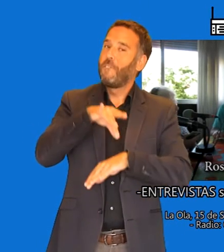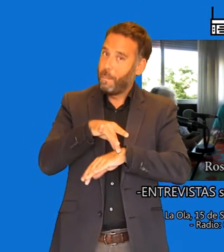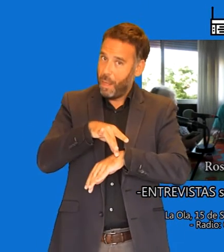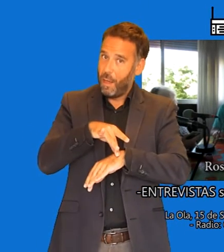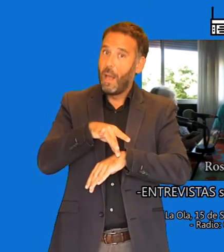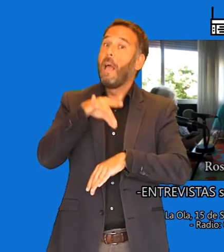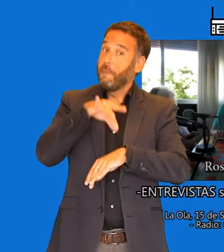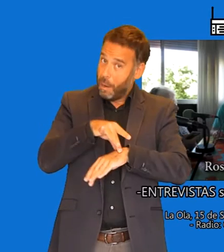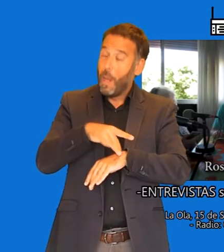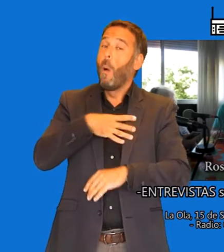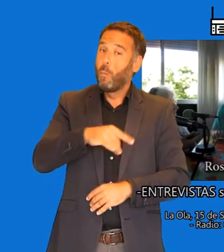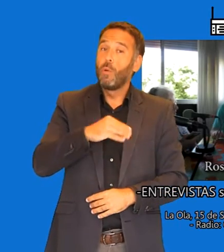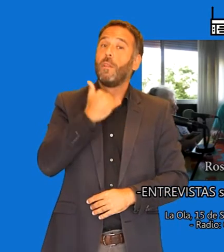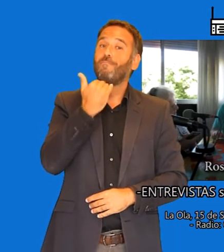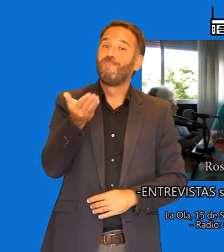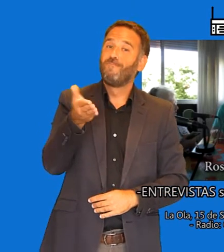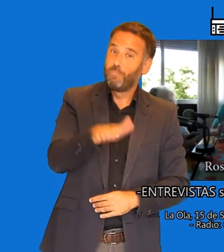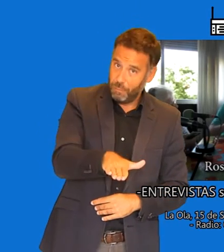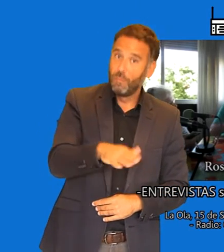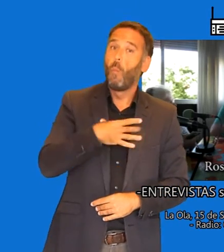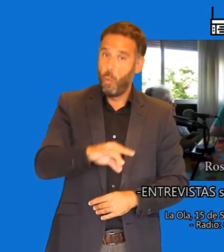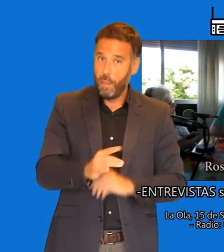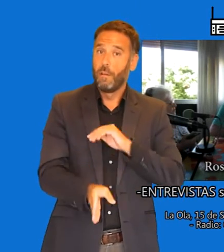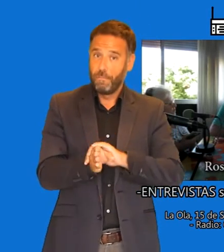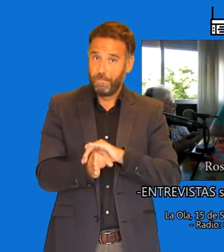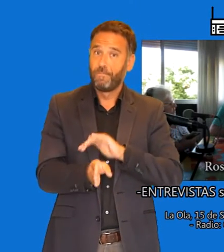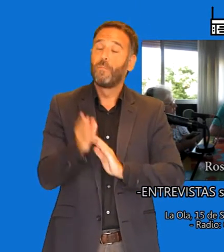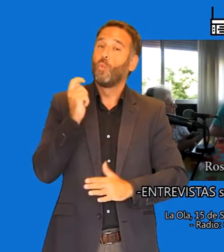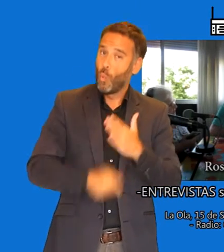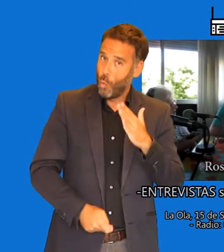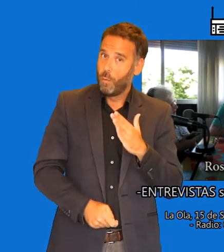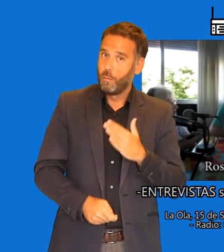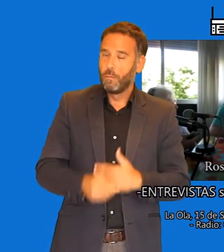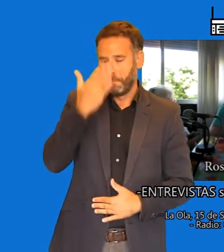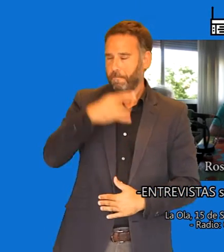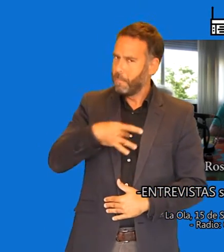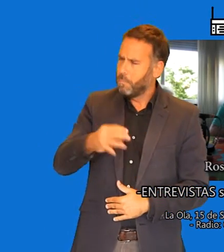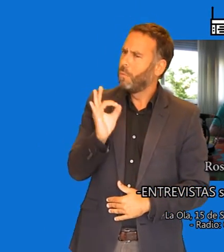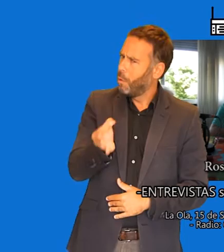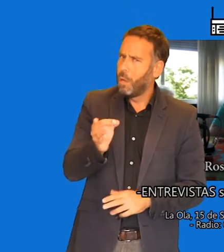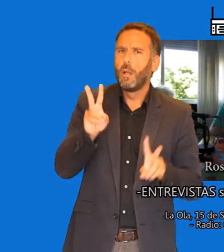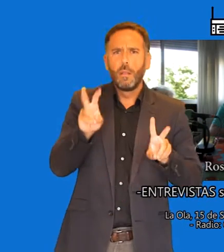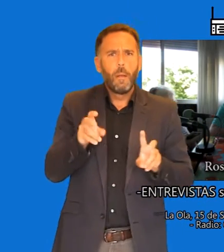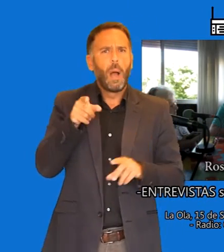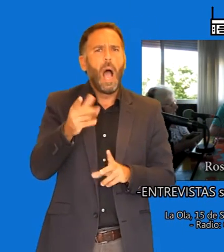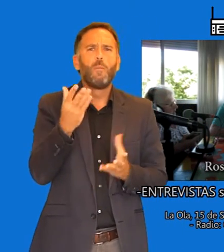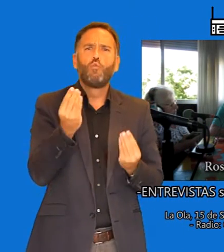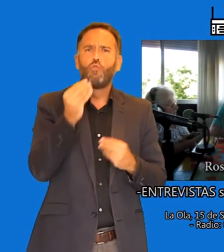llevar a la muerte. Claro. Y el tema, Rosa, que yo es lo que estoy viendo, que también hay muchos niños